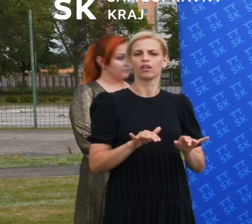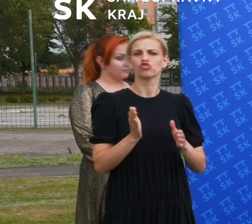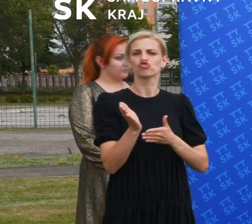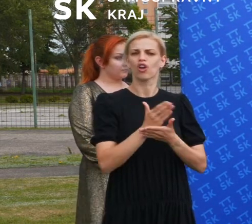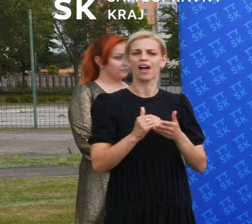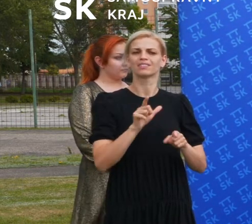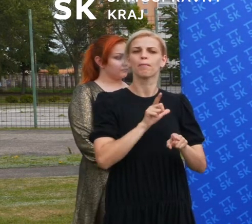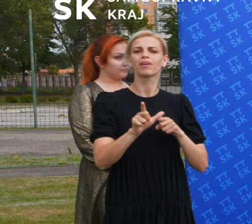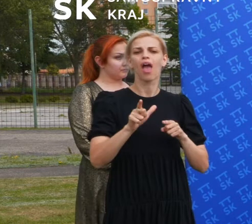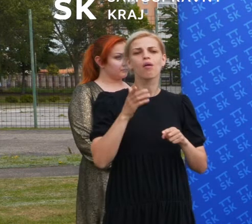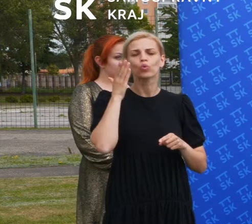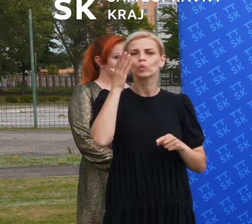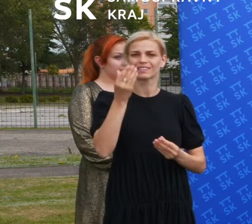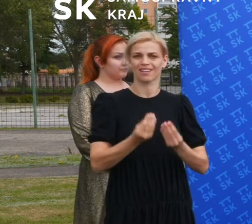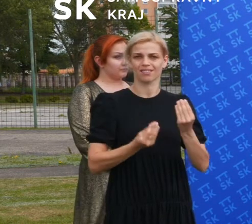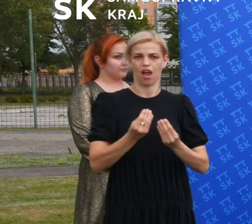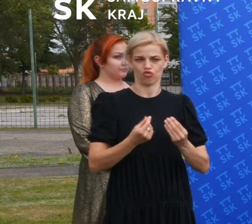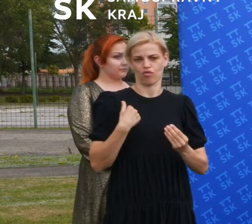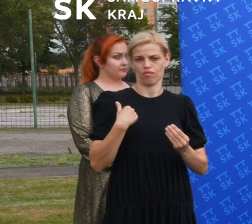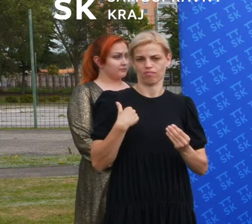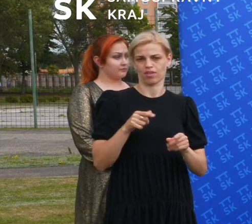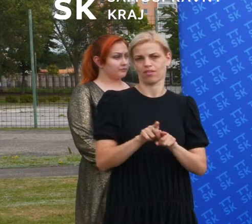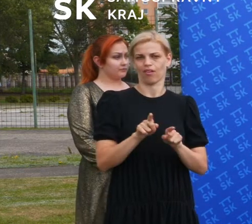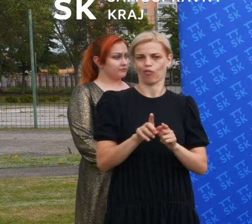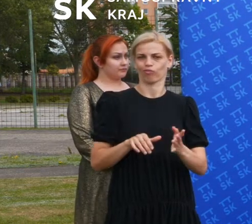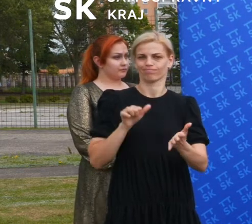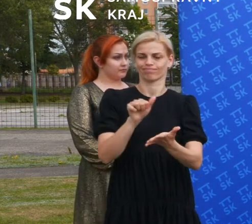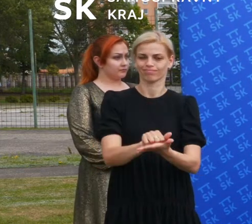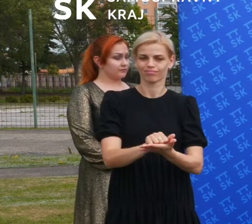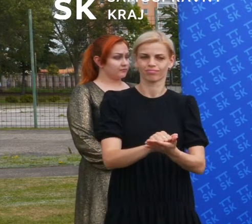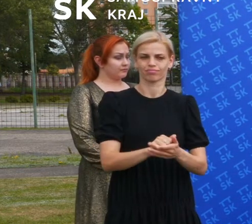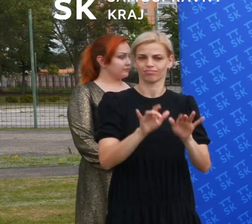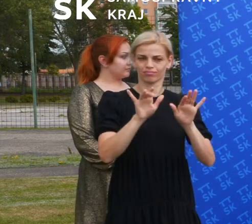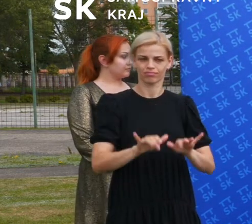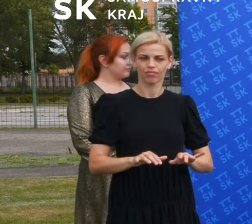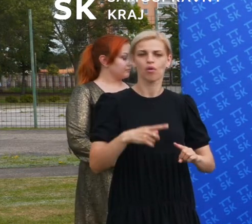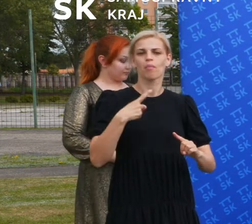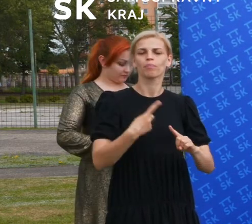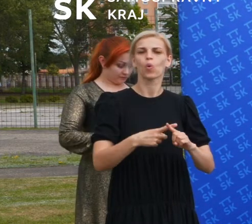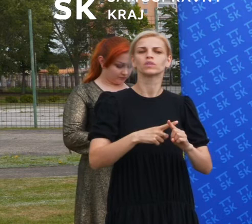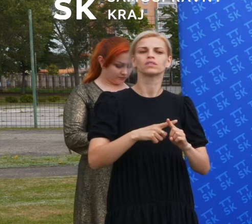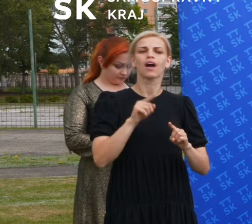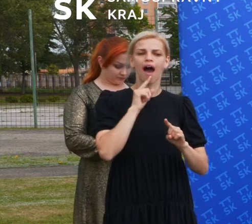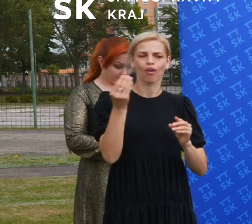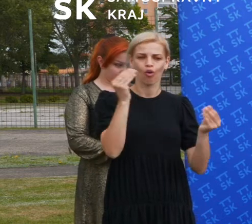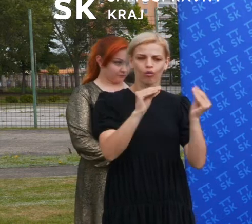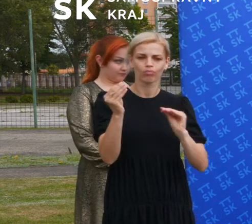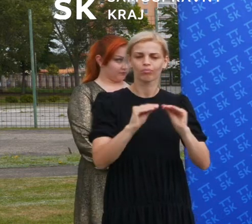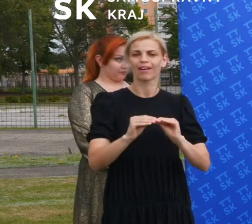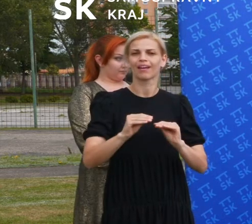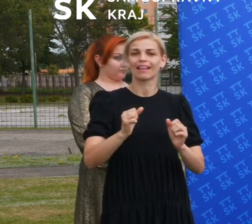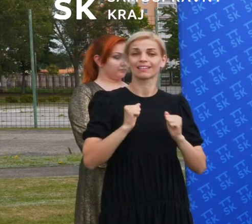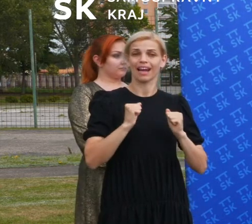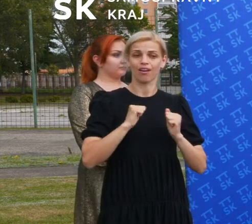možno pre tých budúcich hráčov a samozrejme postaviť ten tréningový plán a ten proces tej športovej